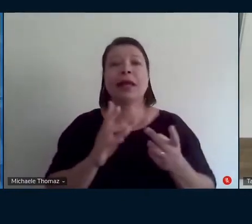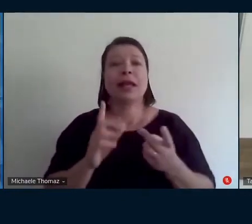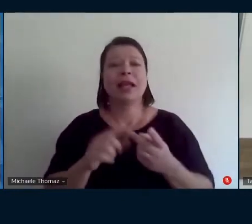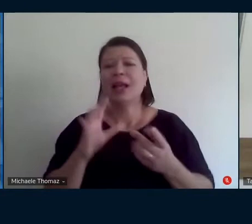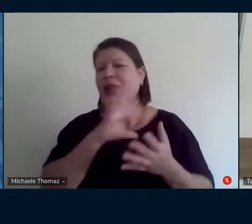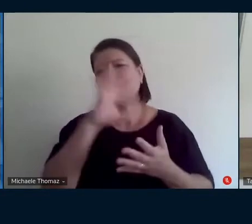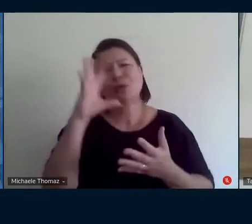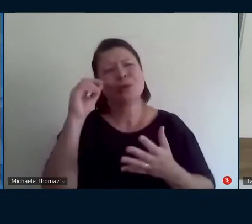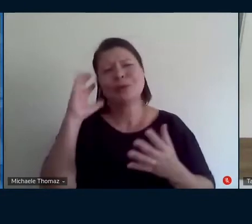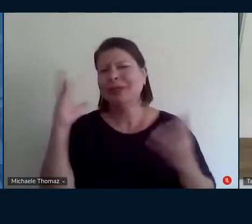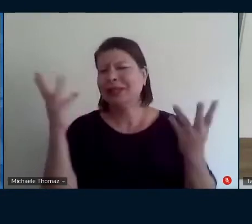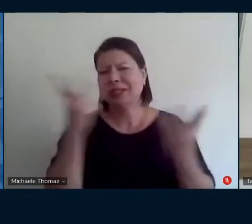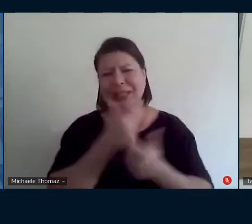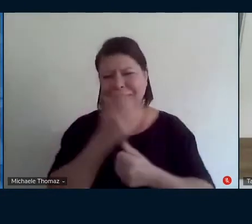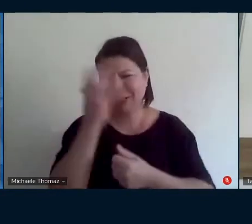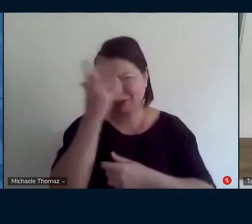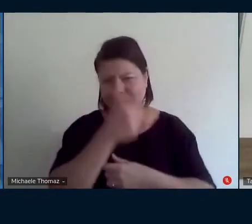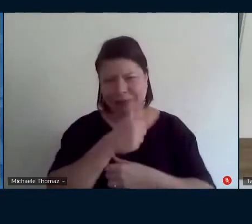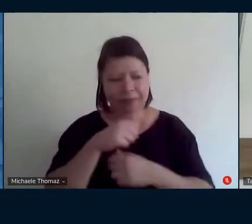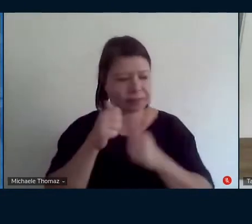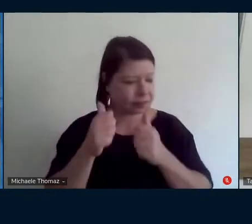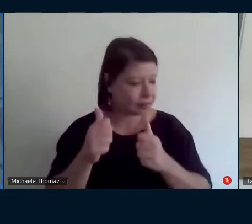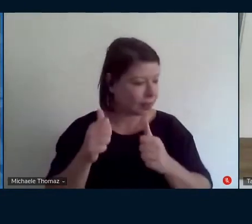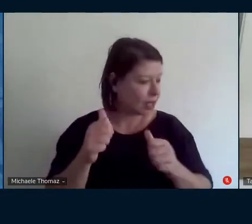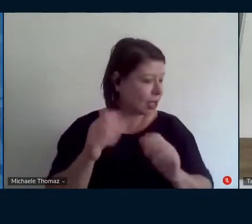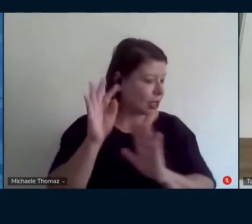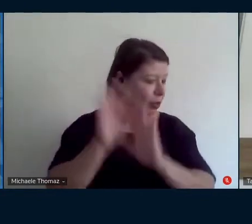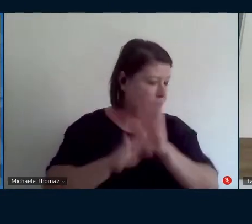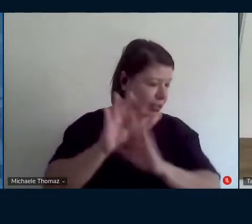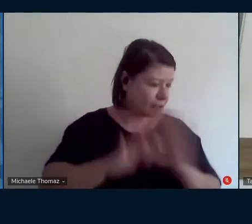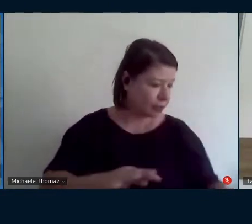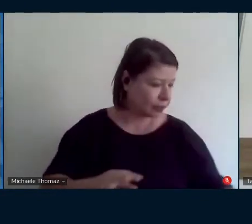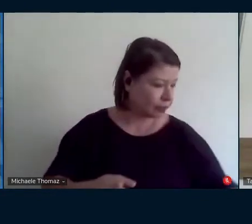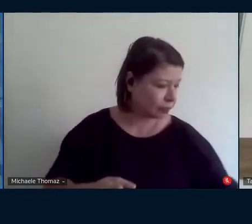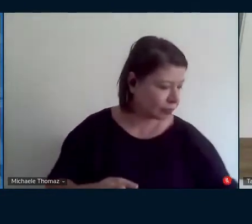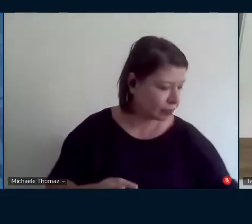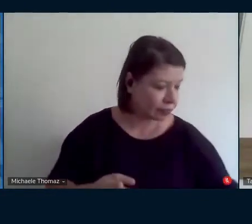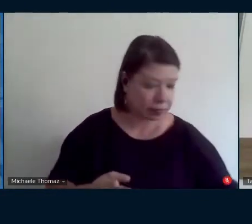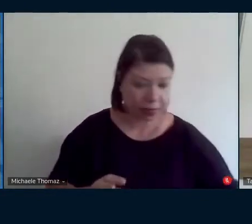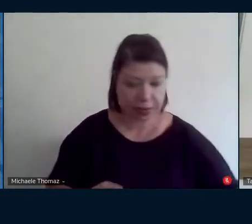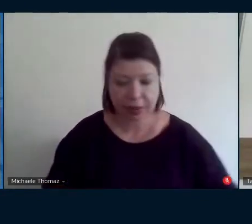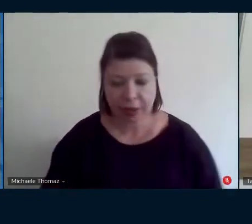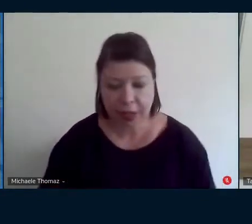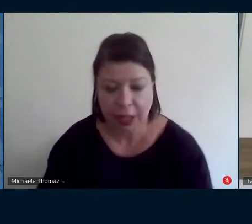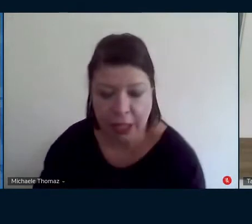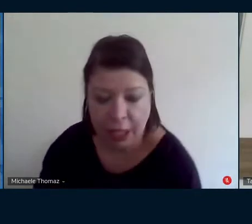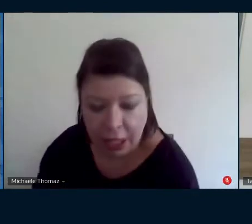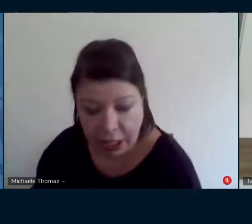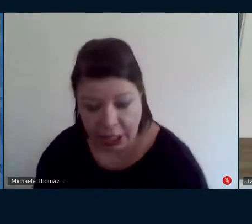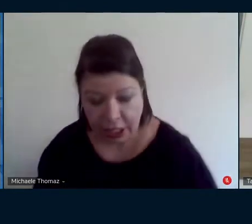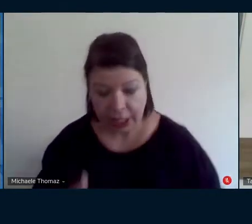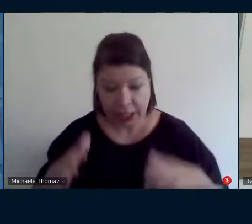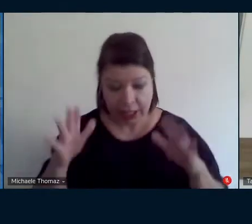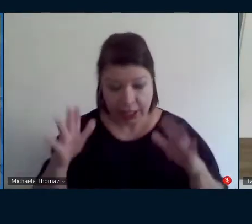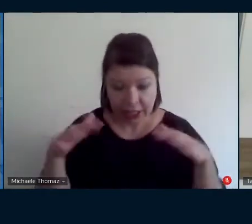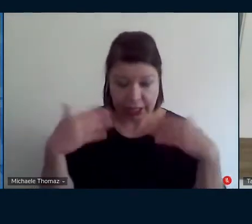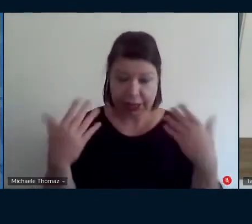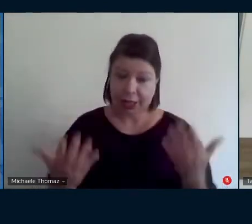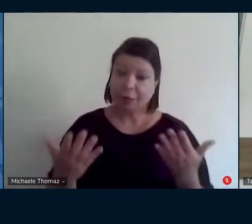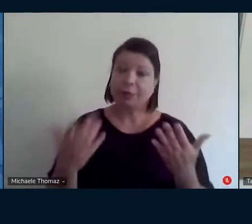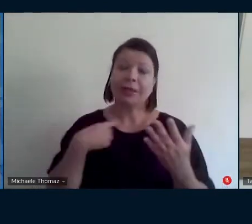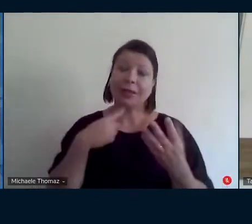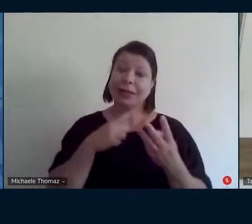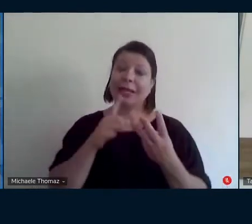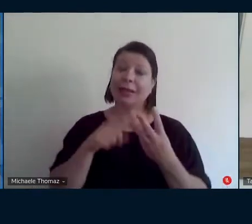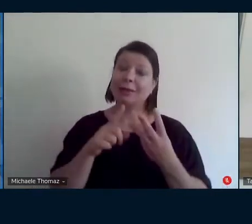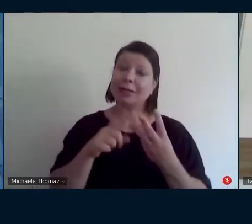foi a parte mais importante também da sua apresentação e aí a gente entra numa questão importante sabe